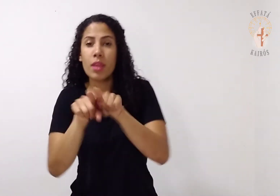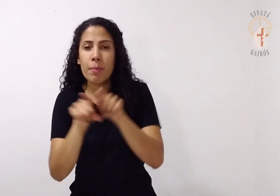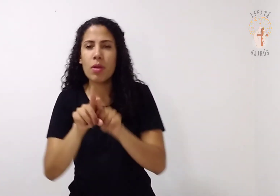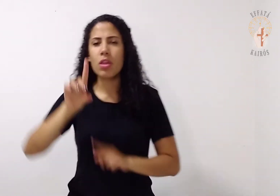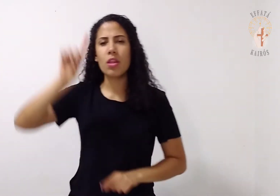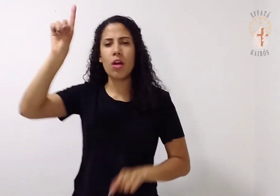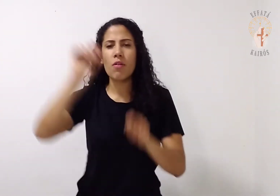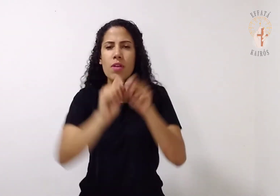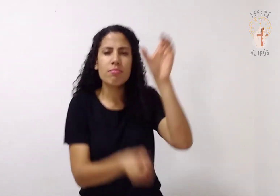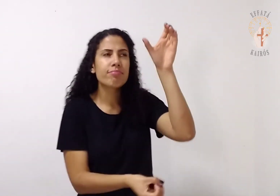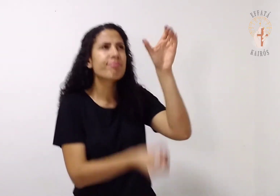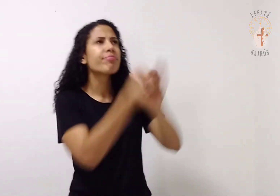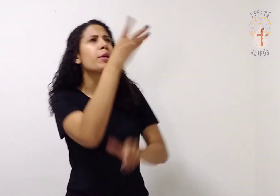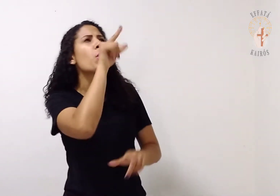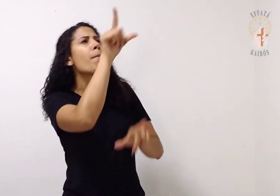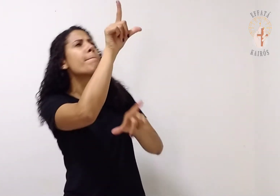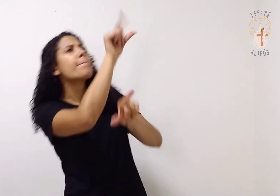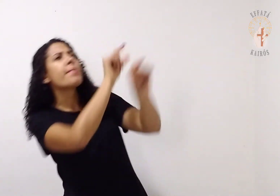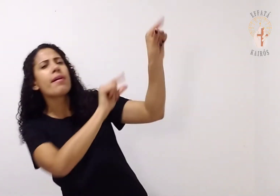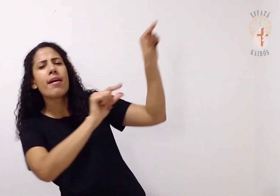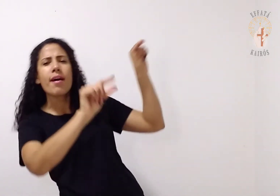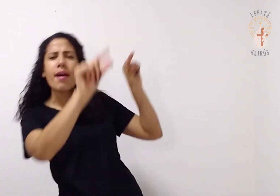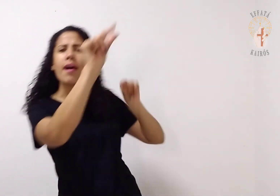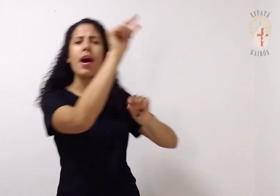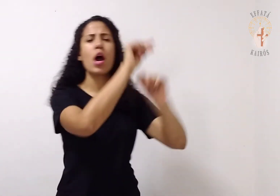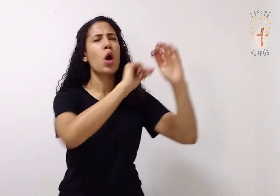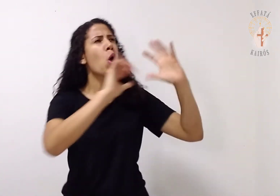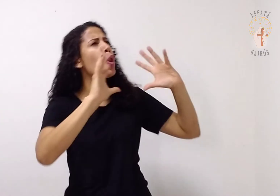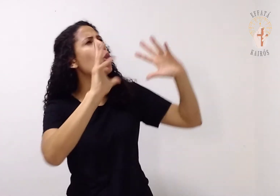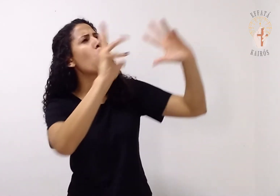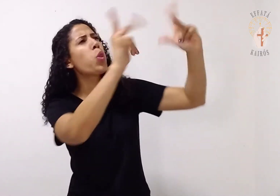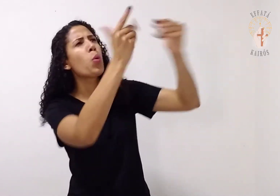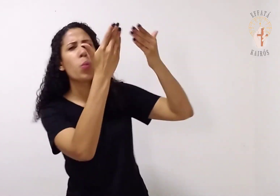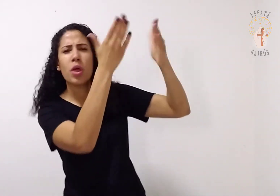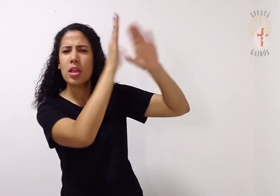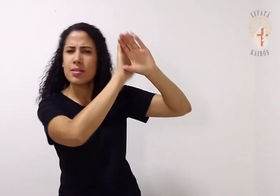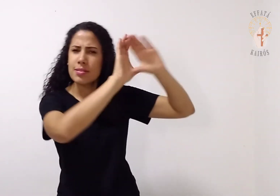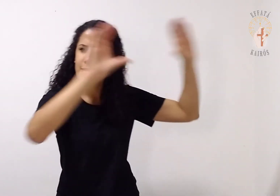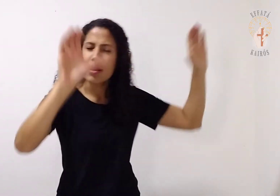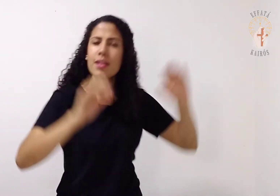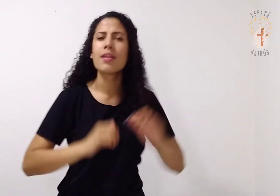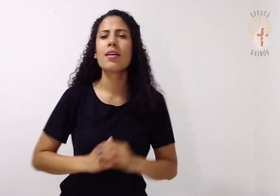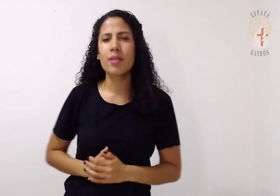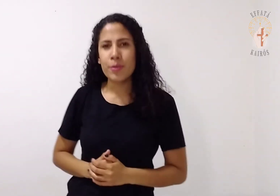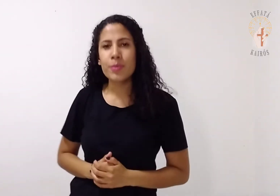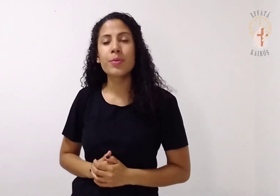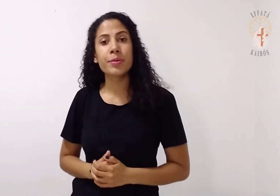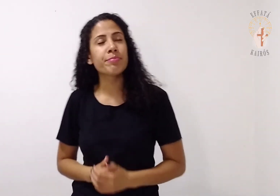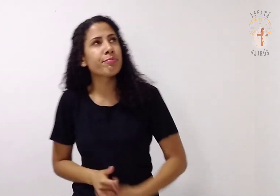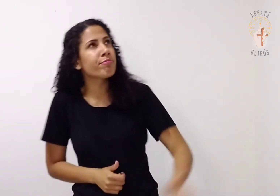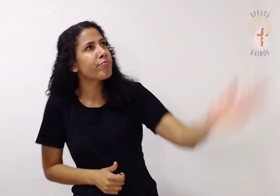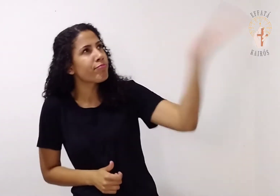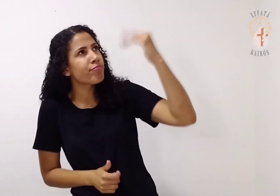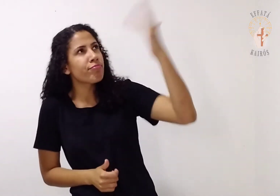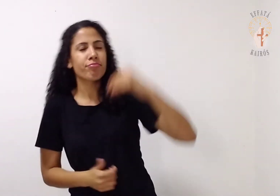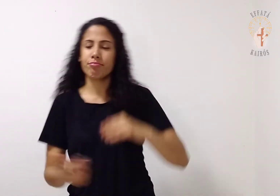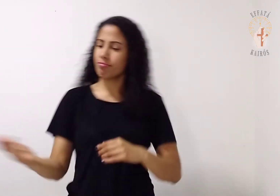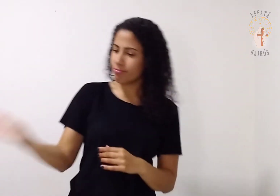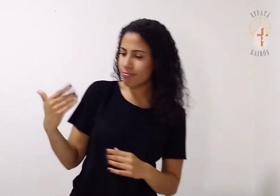e todas as aves do céu e trouxe-as a Adão para ver como os chamaria.